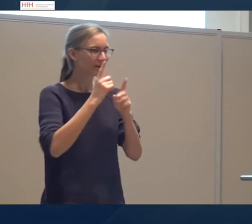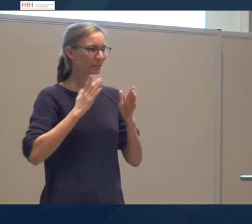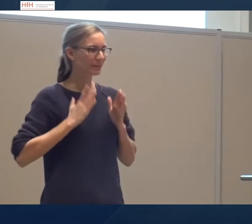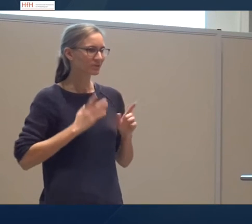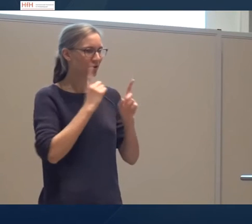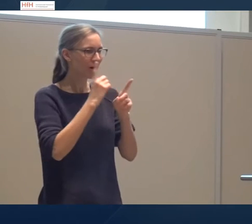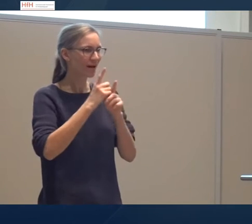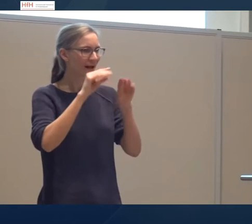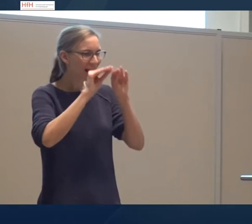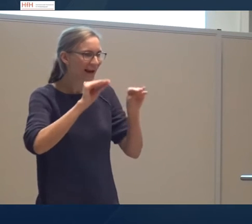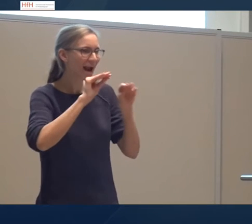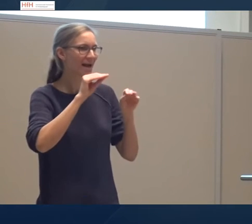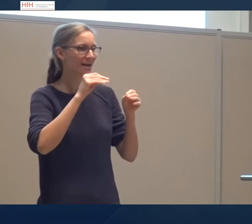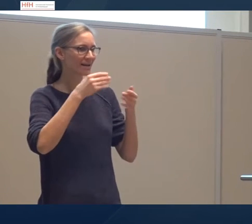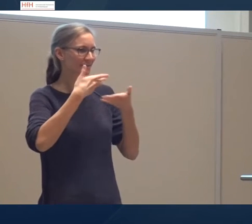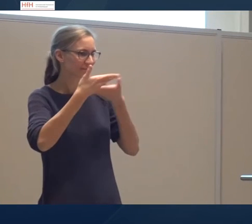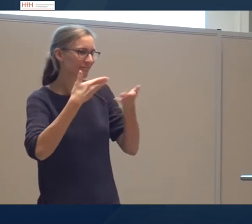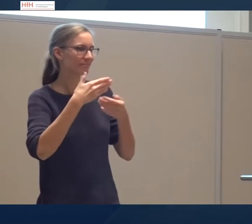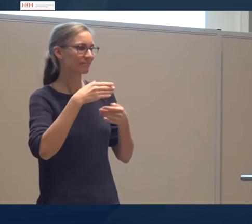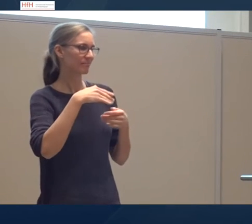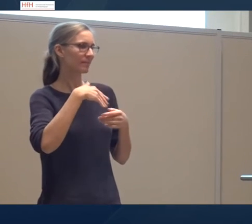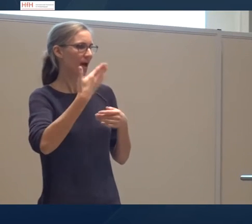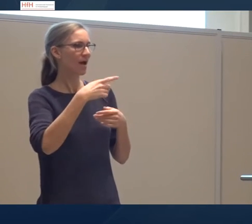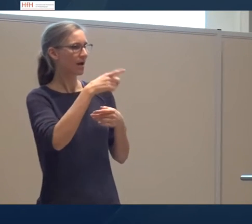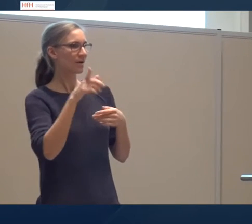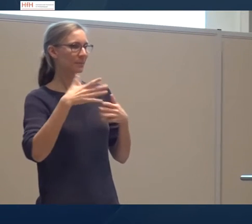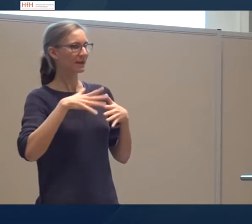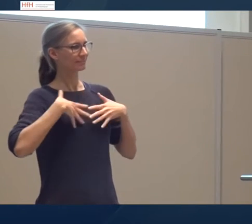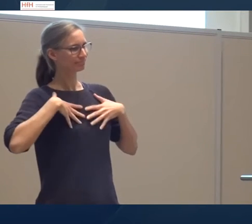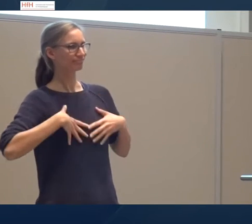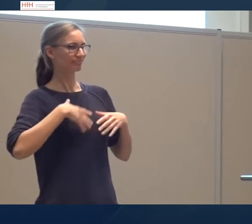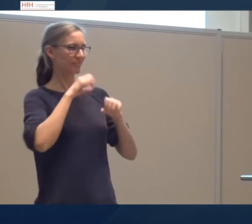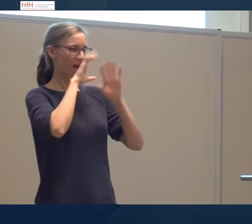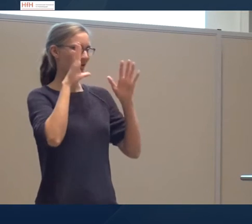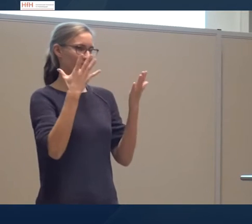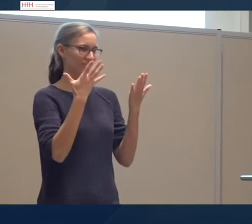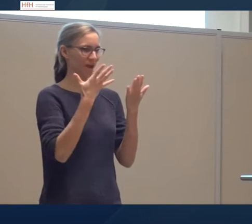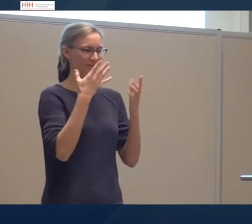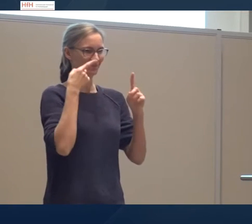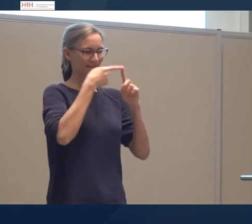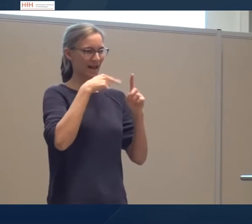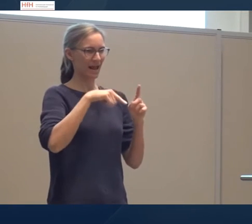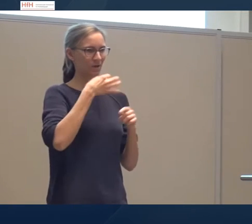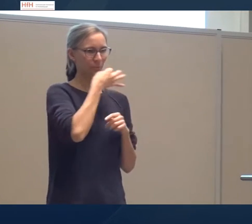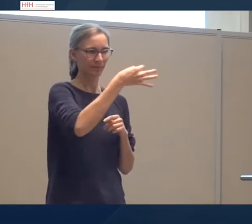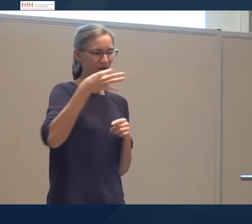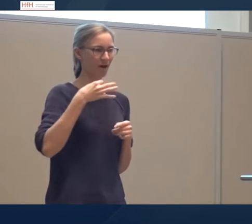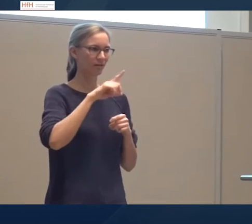Kontakt und die direkte Information der Menschen vor Ort. Das war wichtig, damit unser Ziel